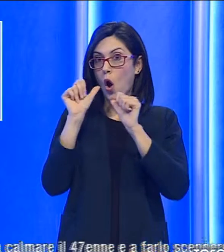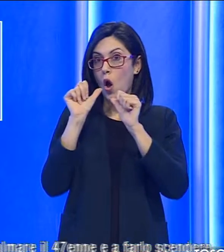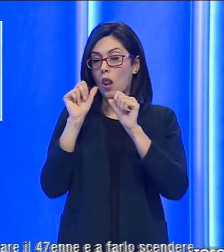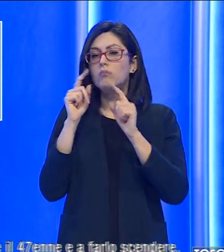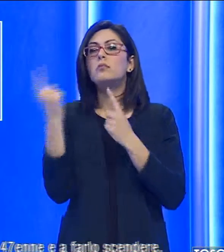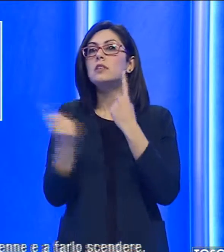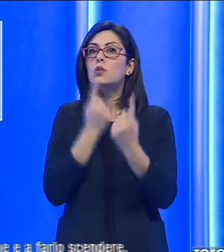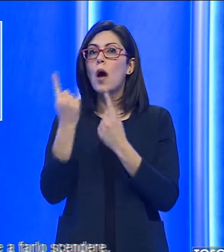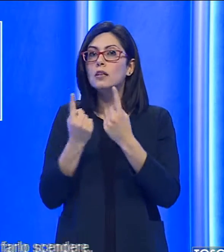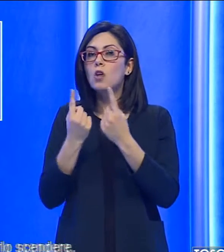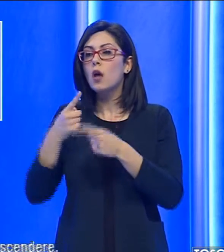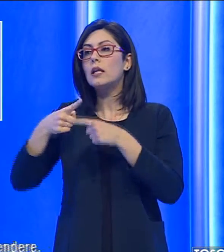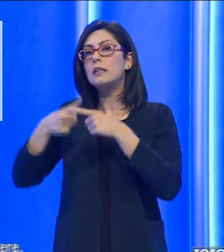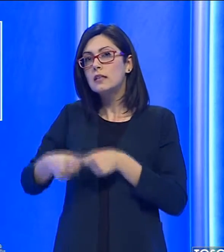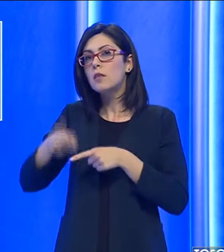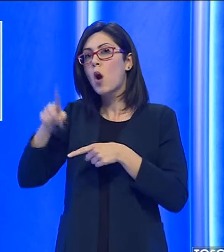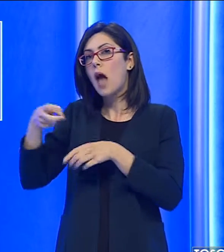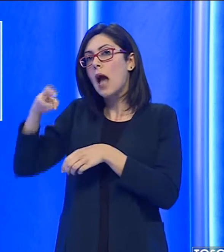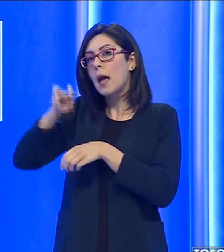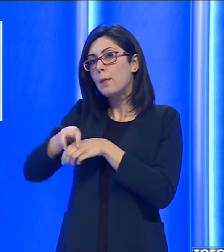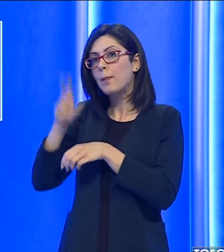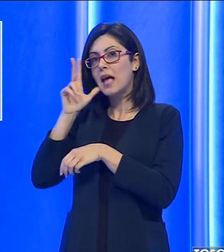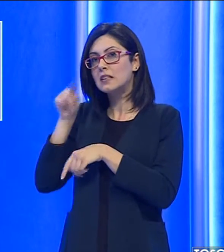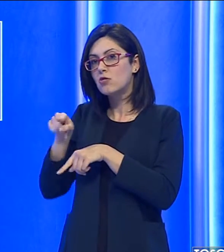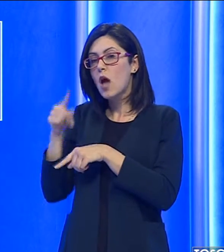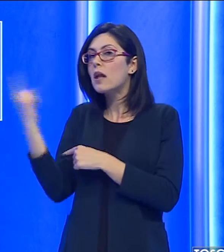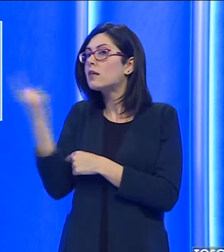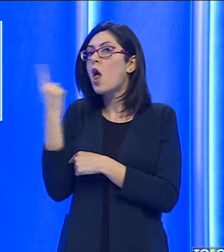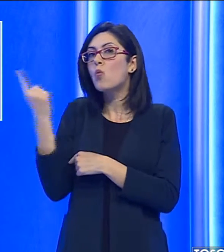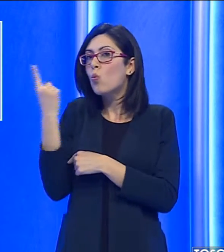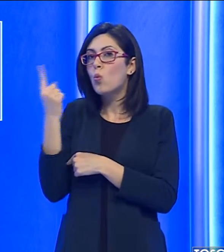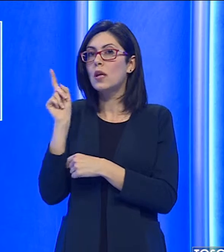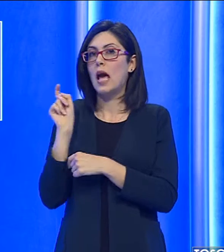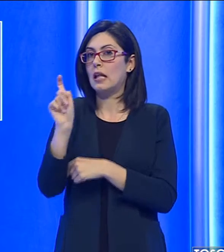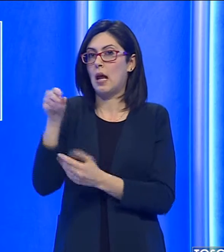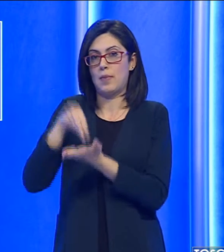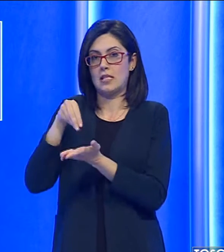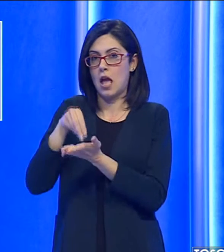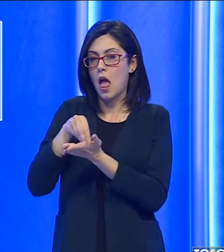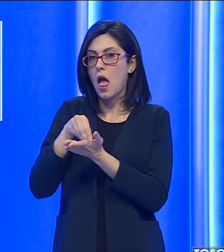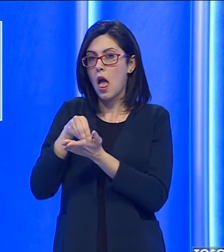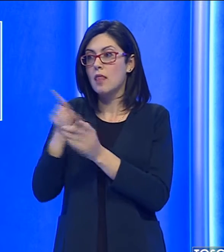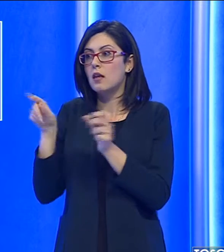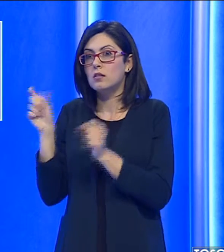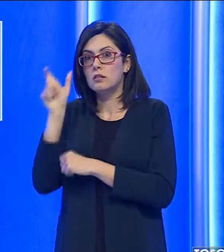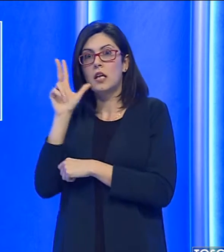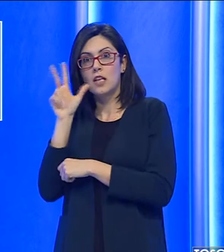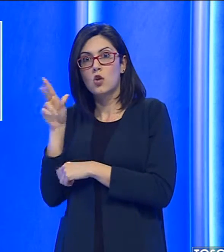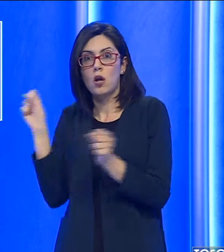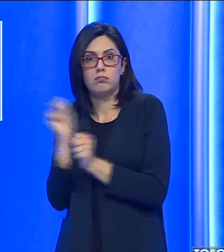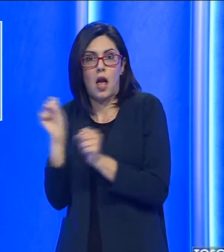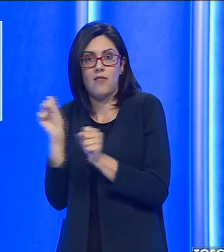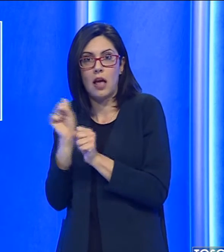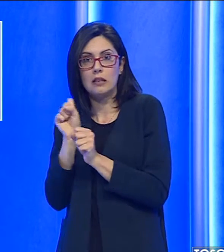scena ha assistito una passeggera, la sola presente sul tram. Molto spaventata, la